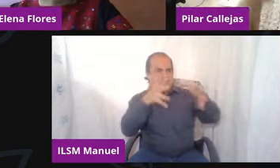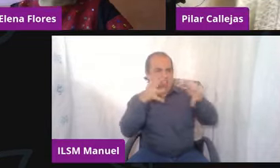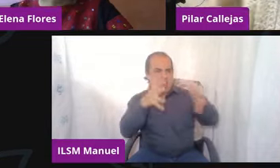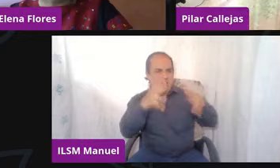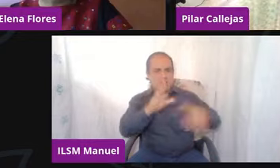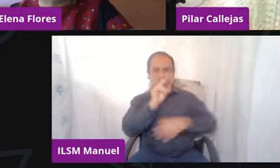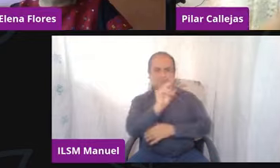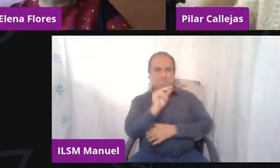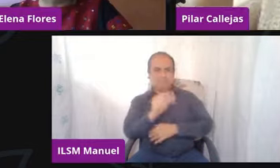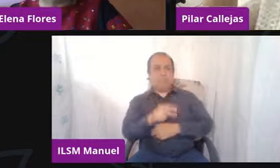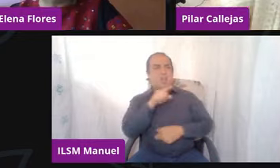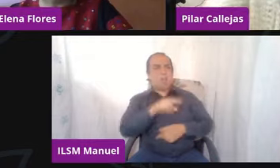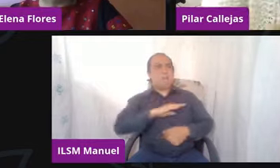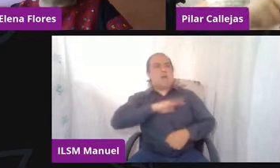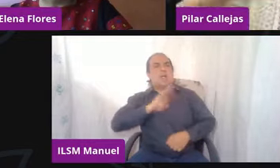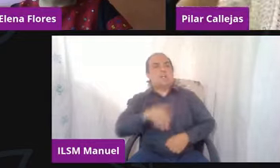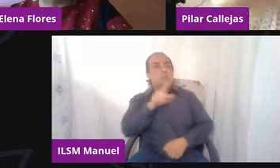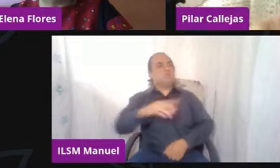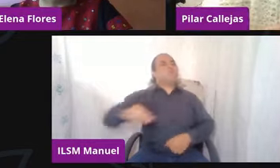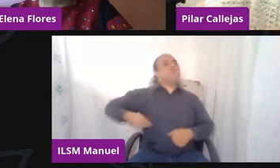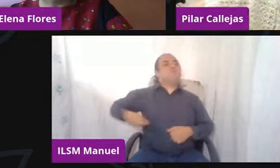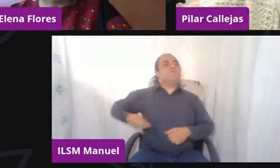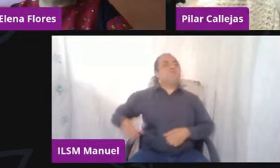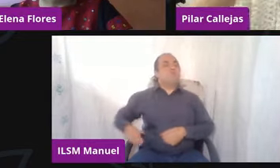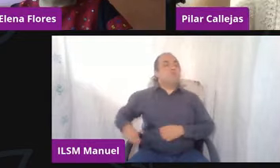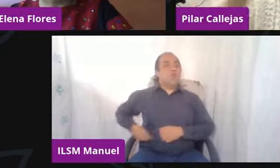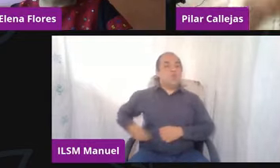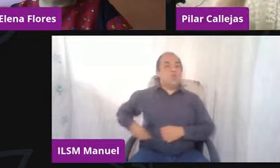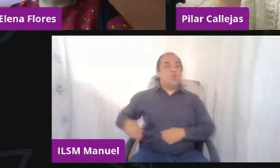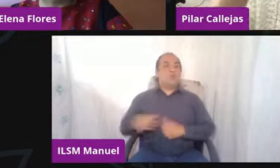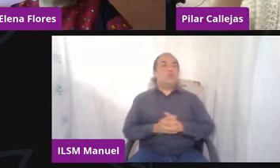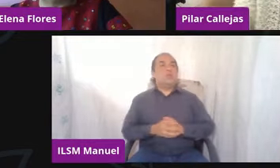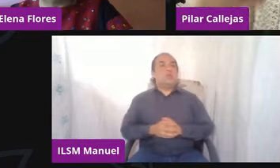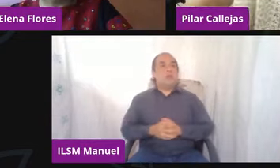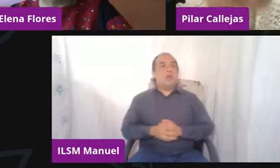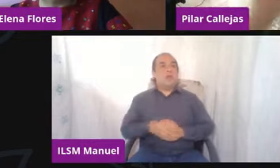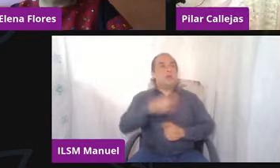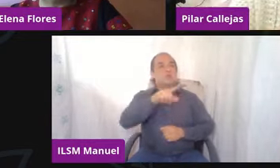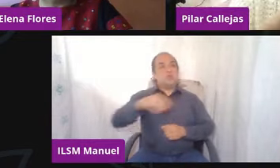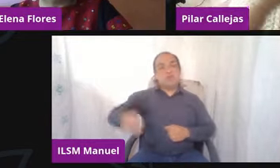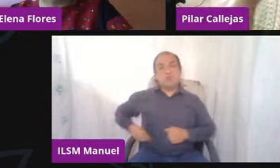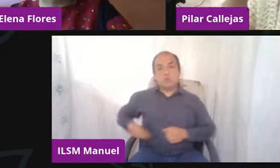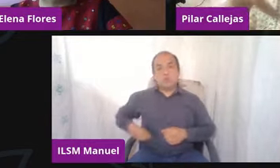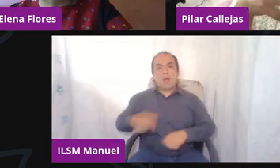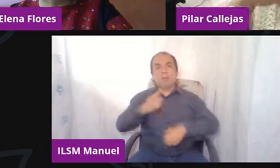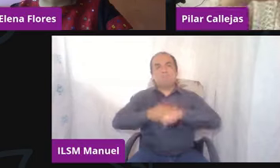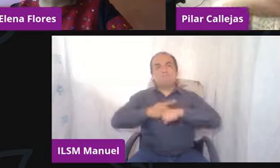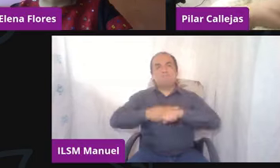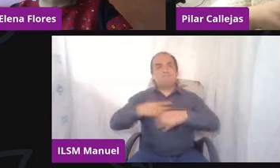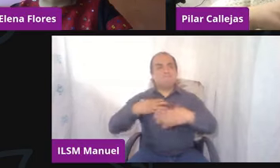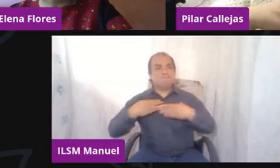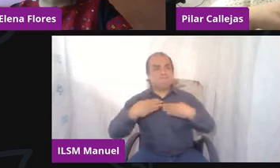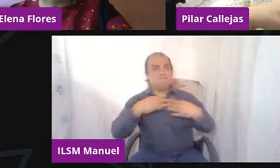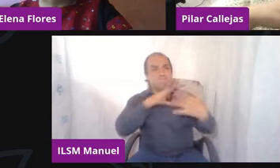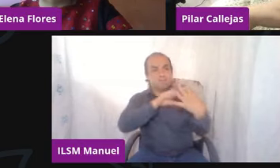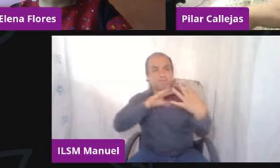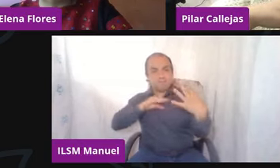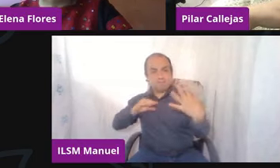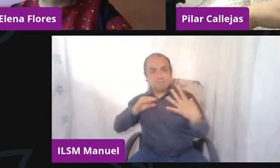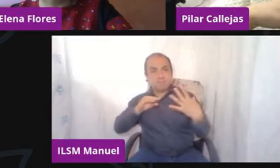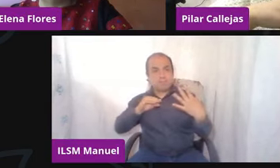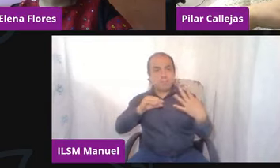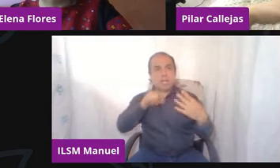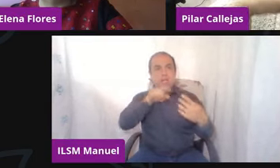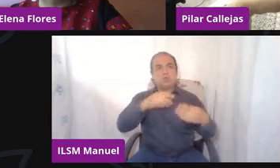y entonces te vas a morir y va a ser tu culpa y por tu culpa nos vas a enfermar y entonces va a ser tu culpa, tu culpa, entonces ahí sí caemos en una situación